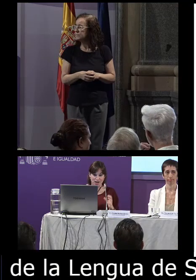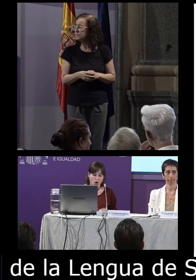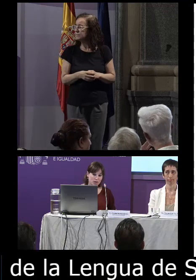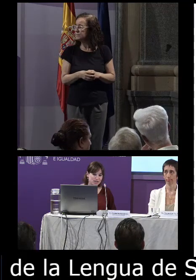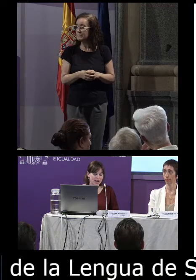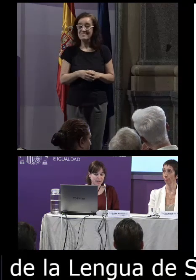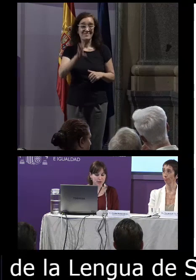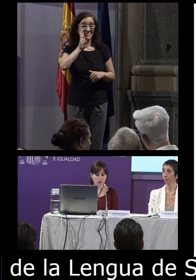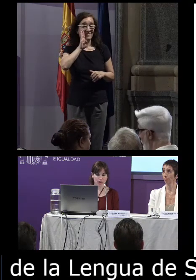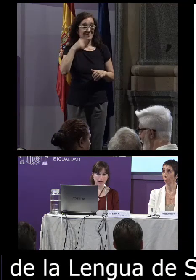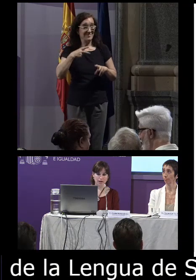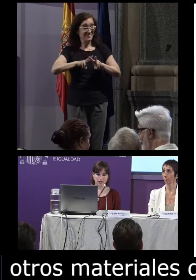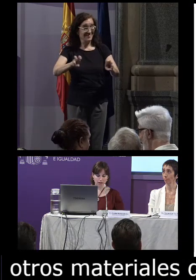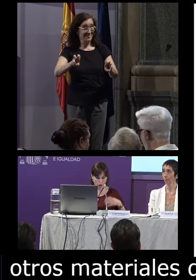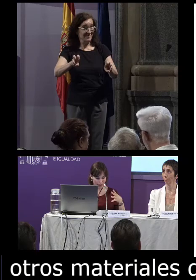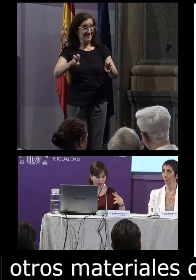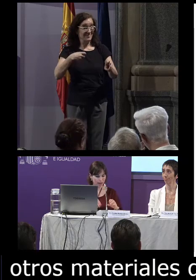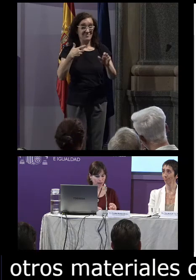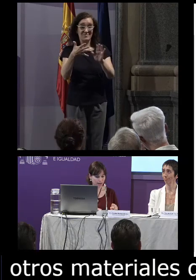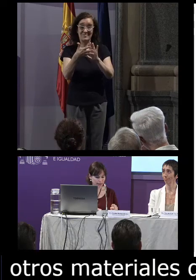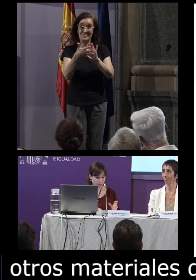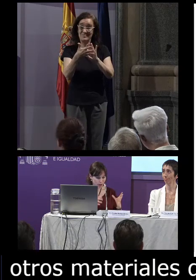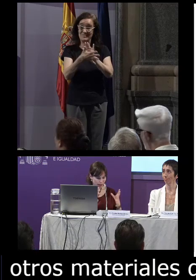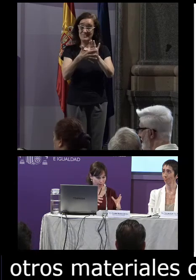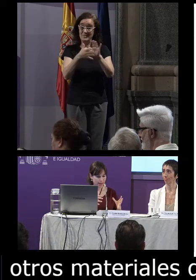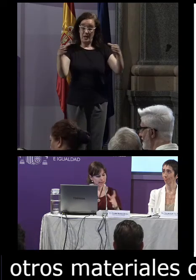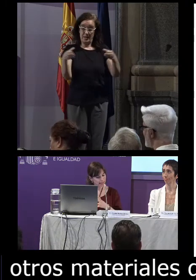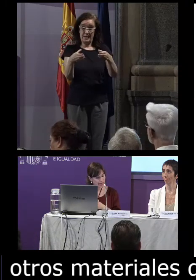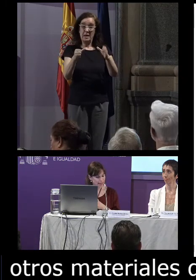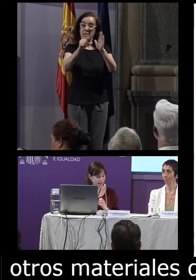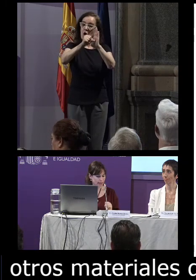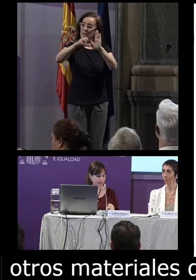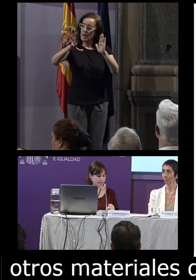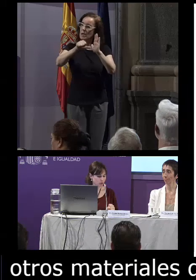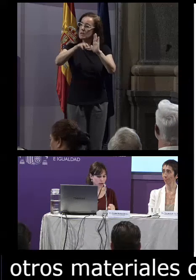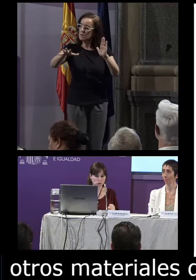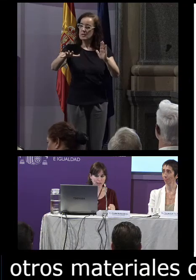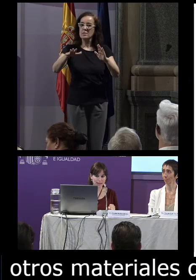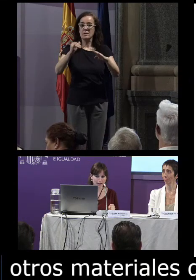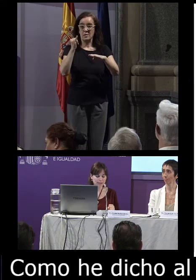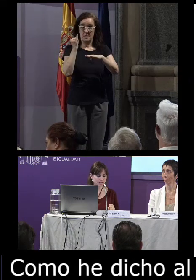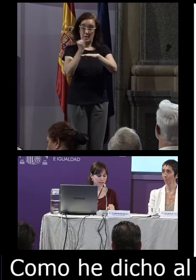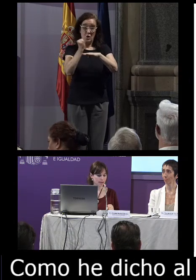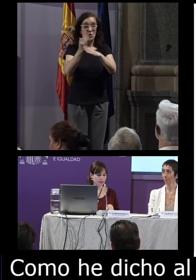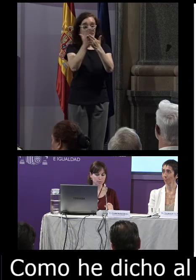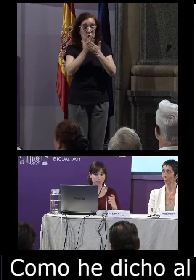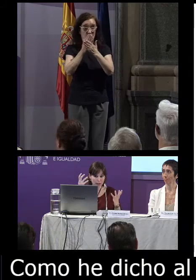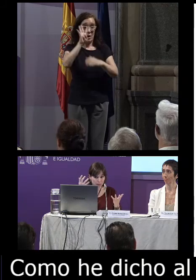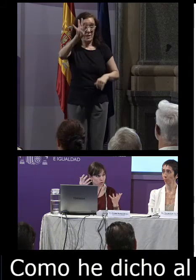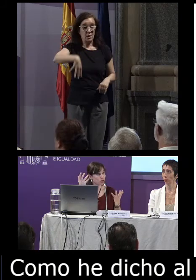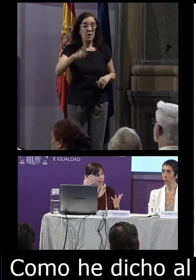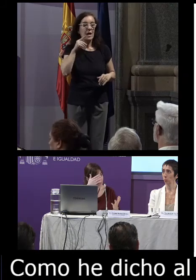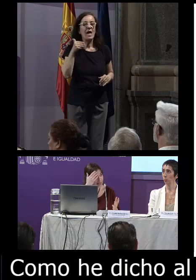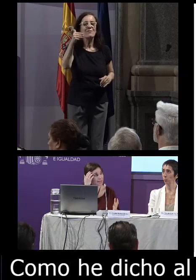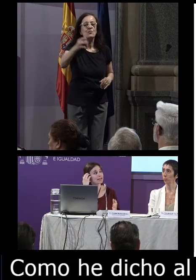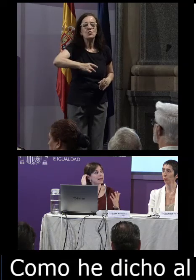como he dicho al inicio con el equipo del CENELSE y el Instituto de Estudios Catalanes en el